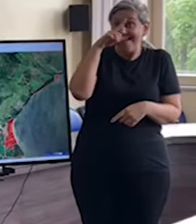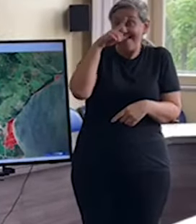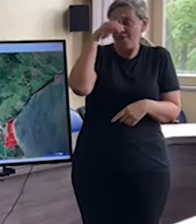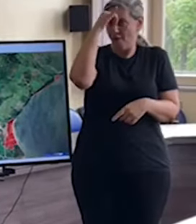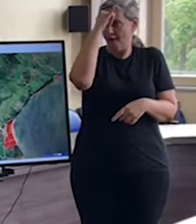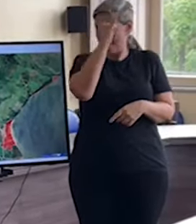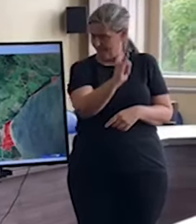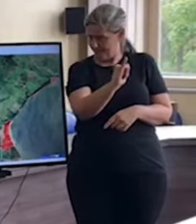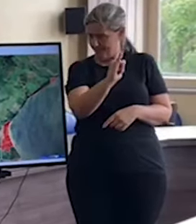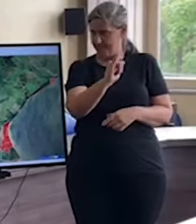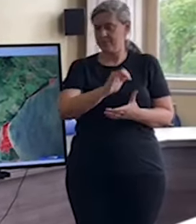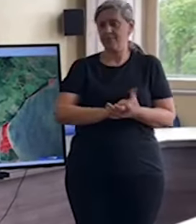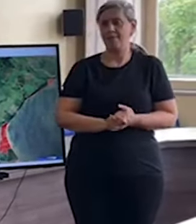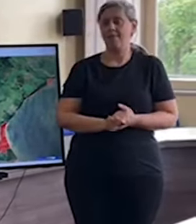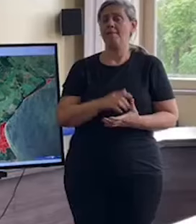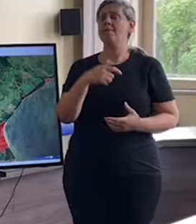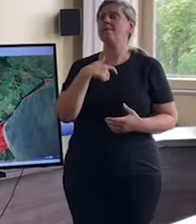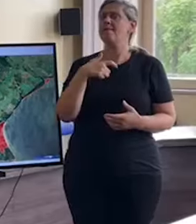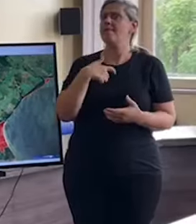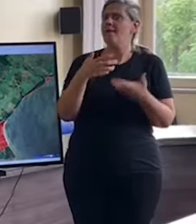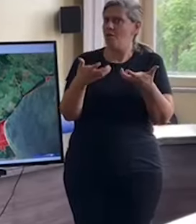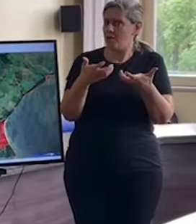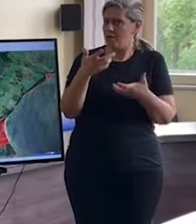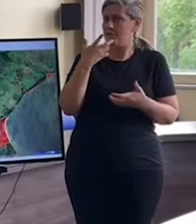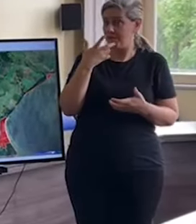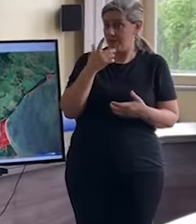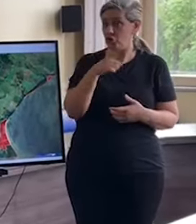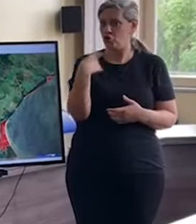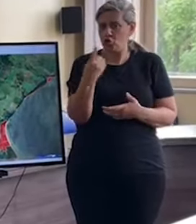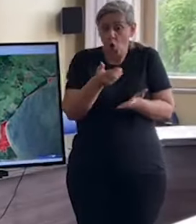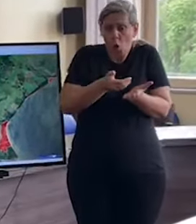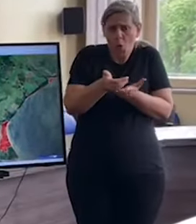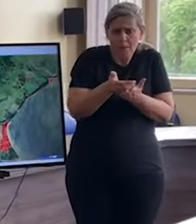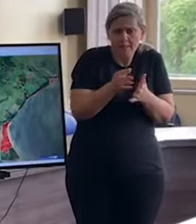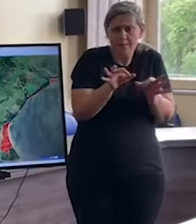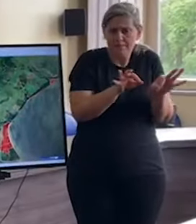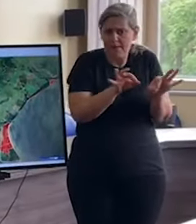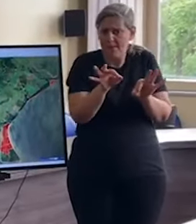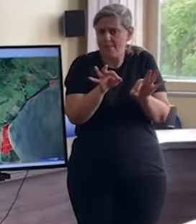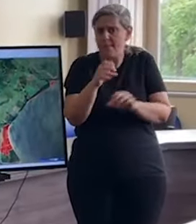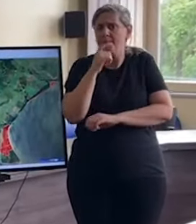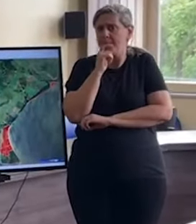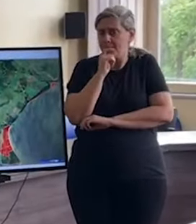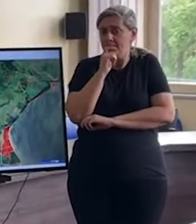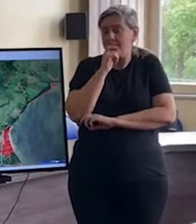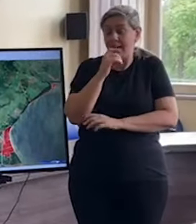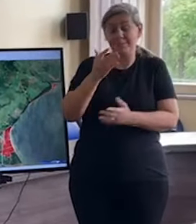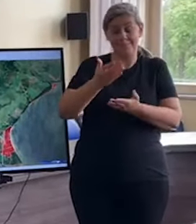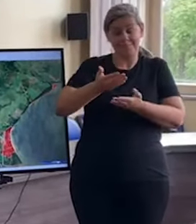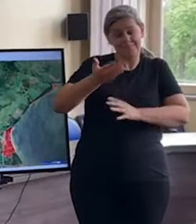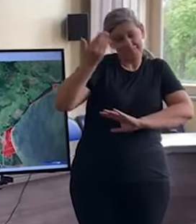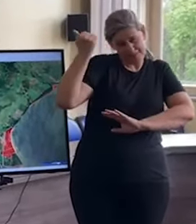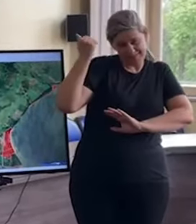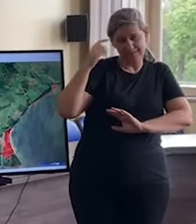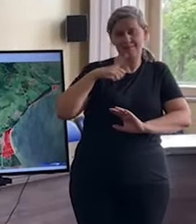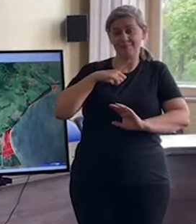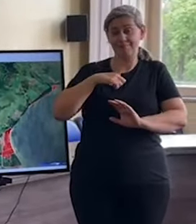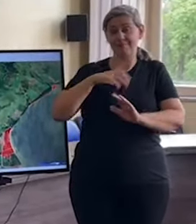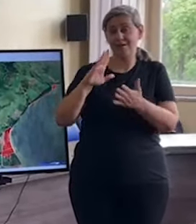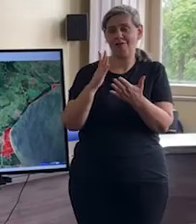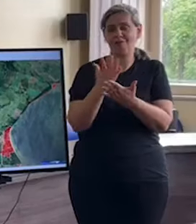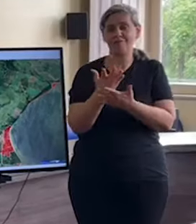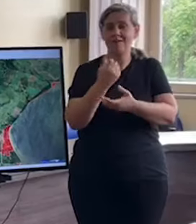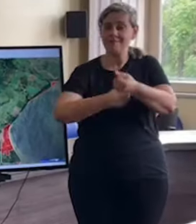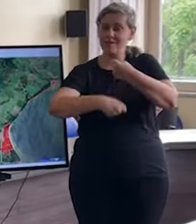quero dizer para vocês que nós partimos de uma projeção do que aconteceu em 1941, na